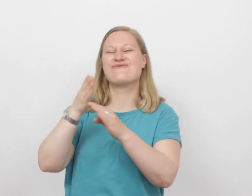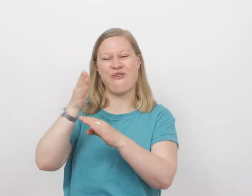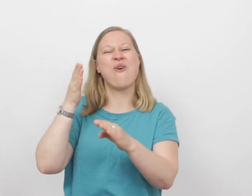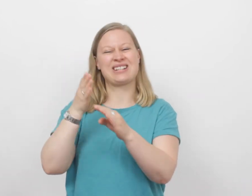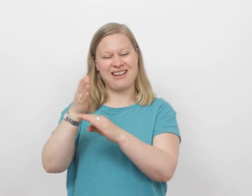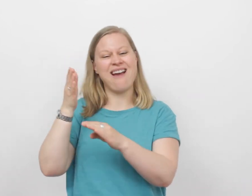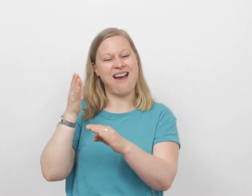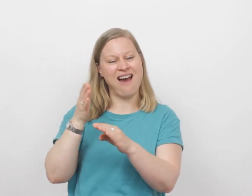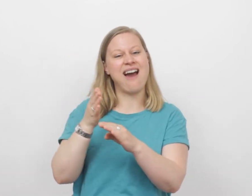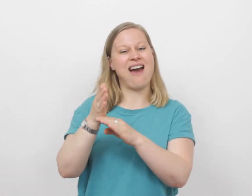voertuig